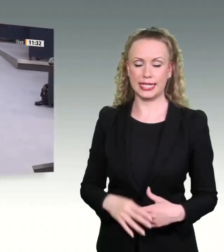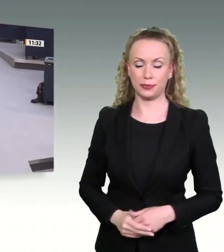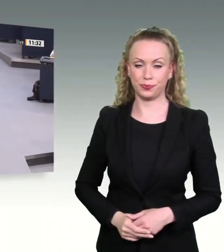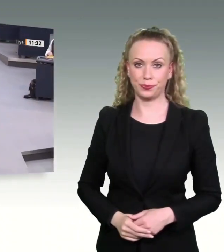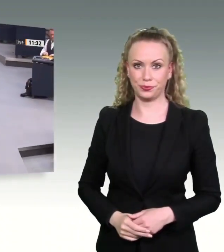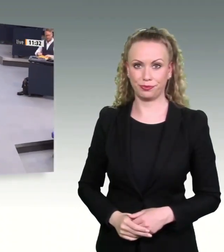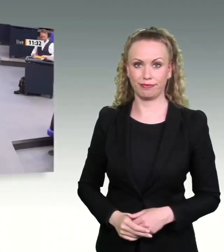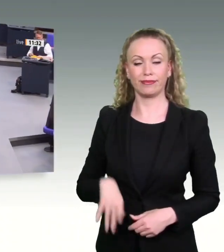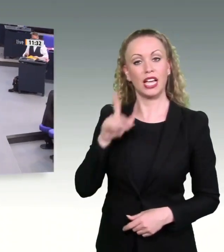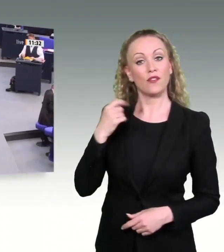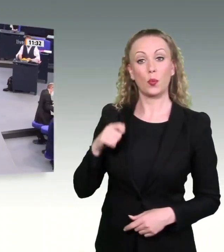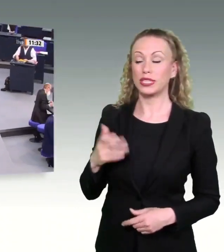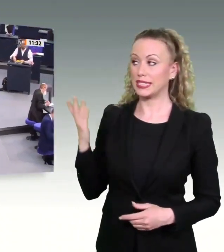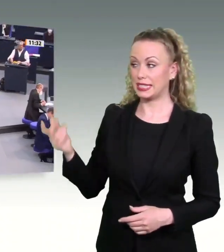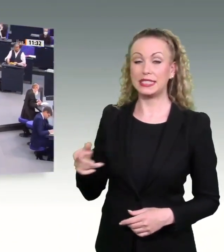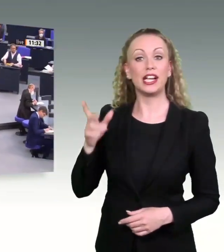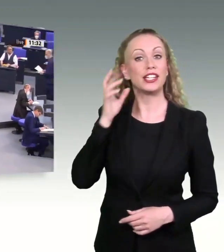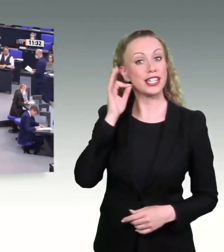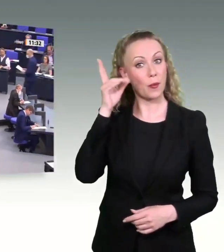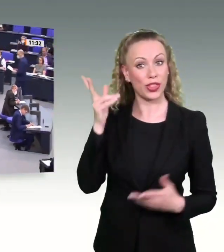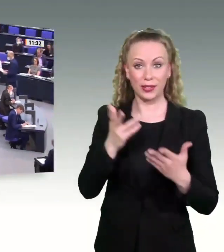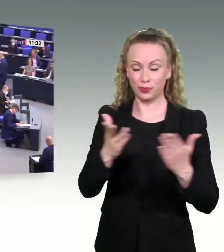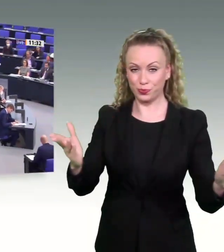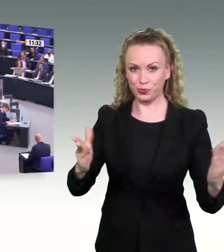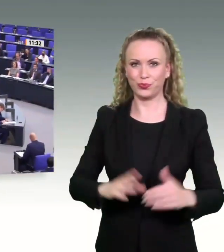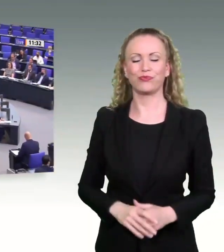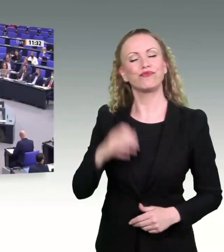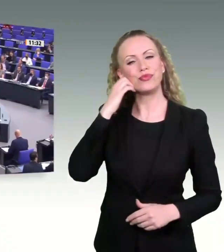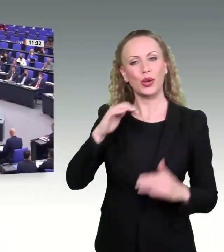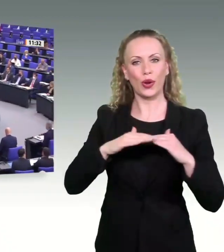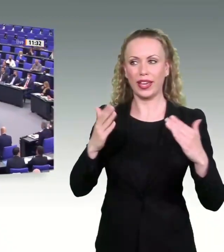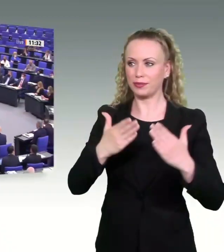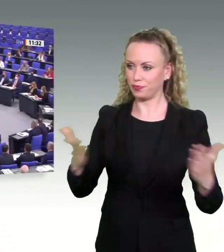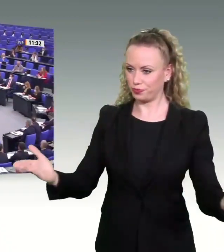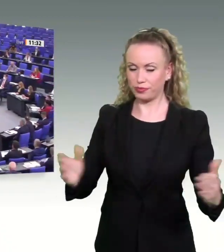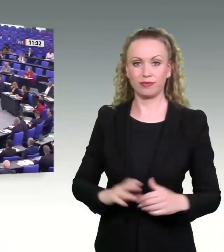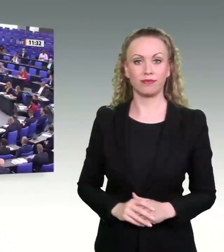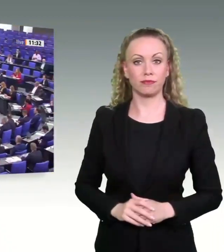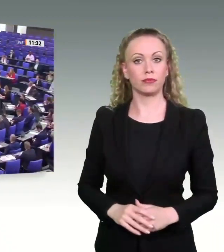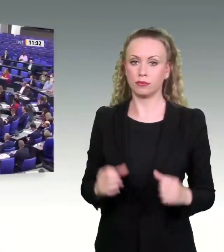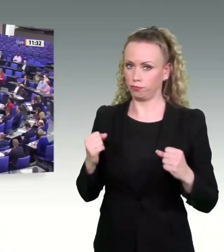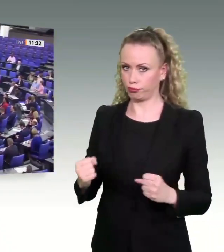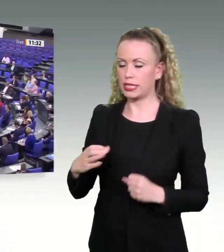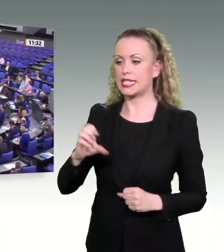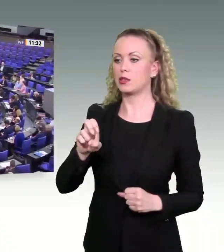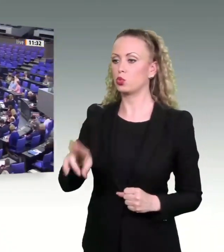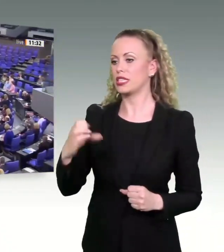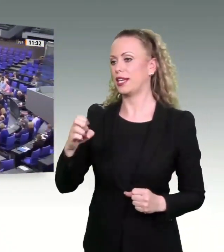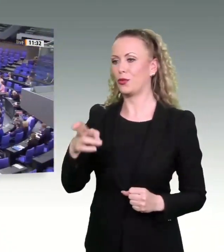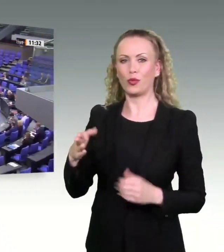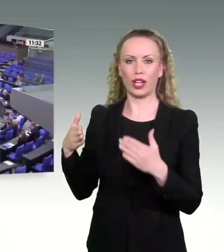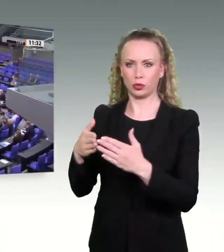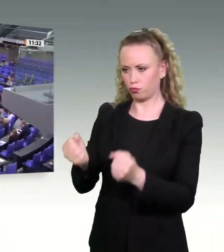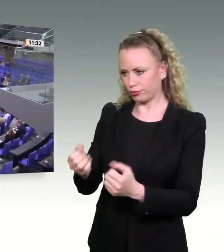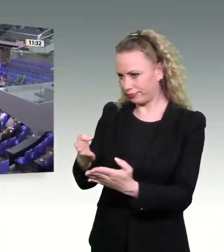Frau Präsidentin, meine sehr verehrten Damen und Herren, liebe Kolleginnen und Kollegen, insbesondere von der CDU- und CSU-Fraktion, Sie